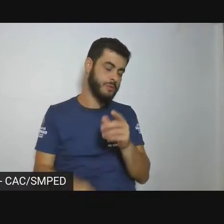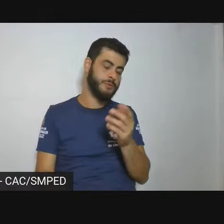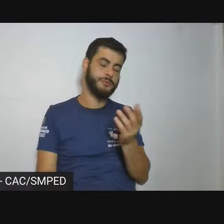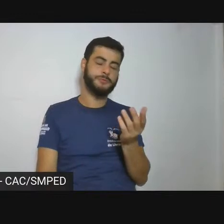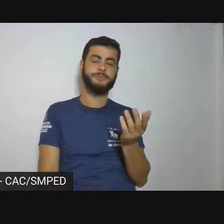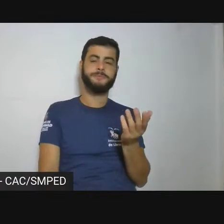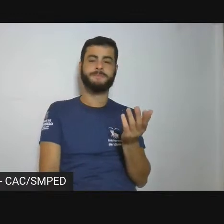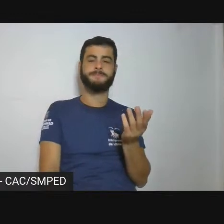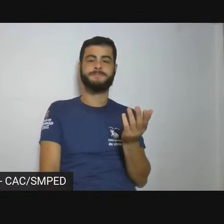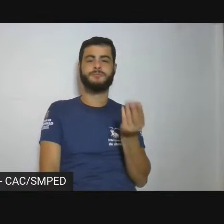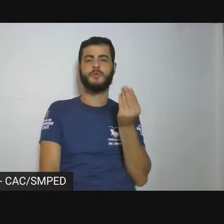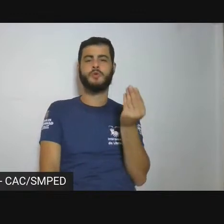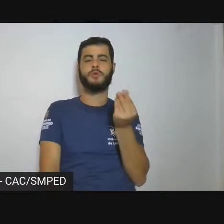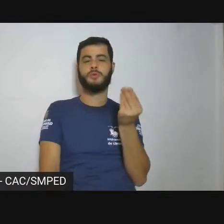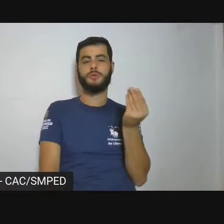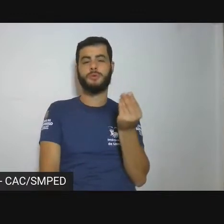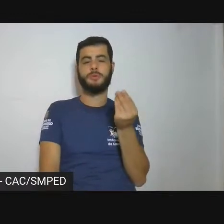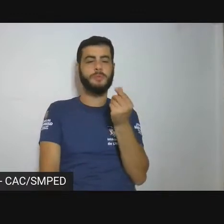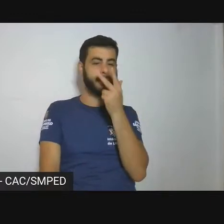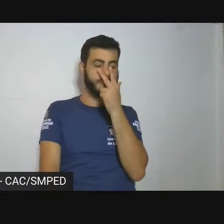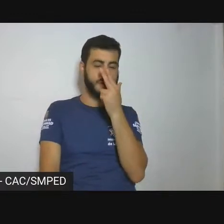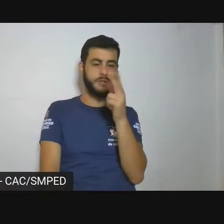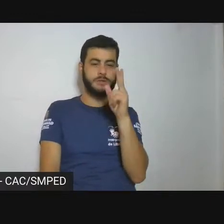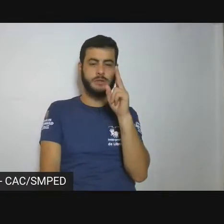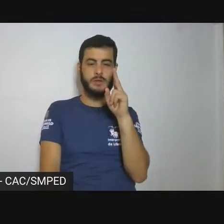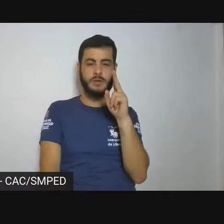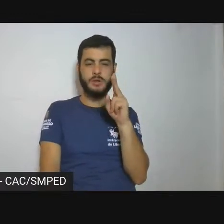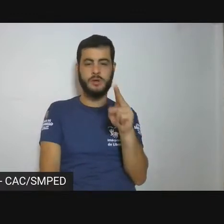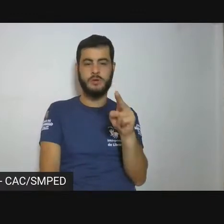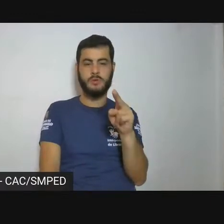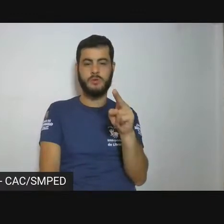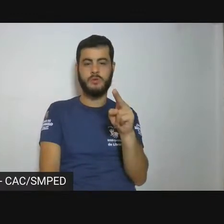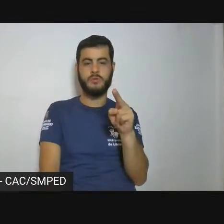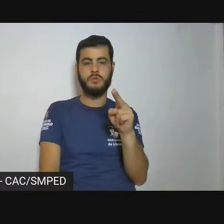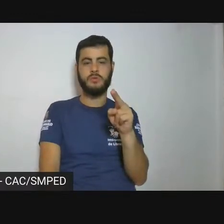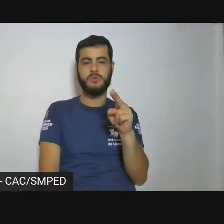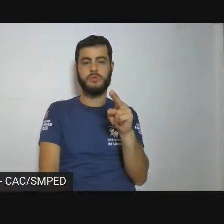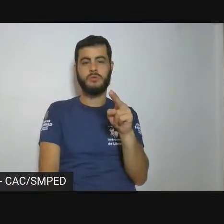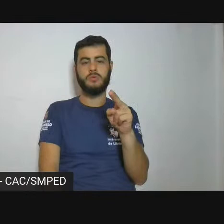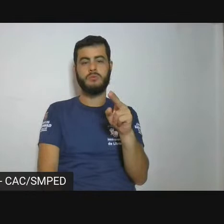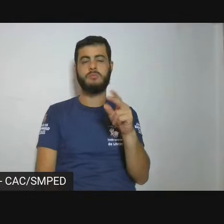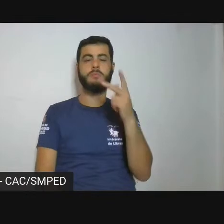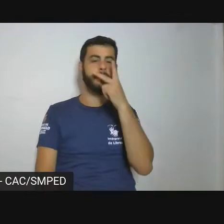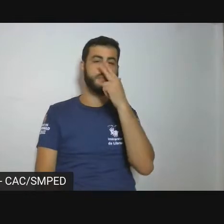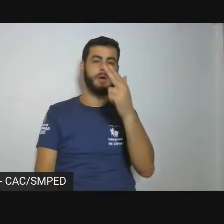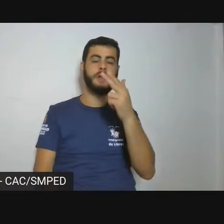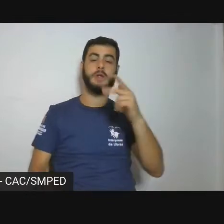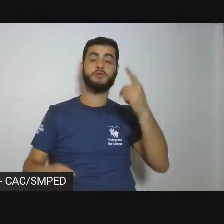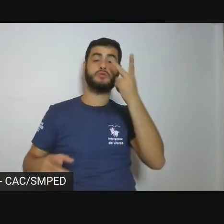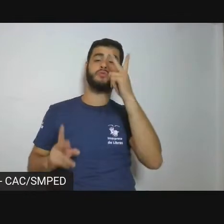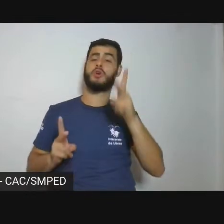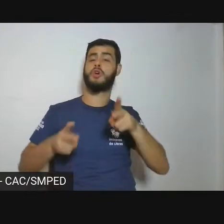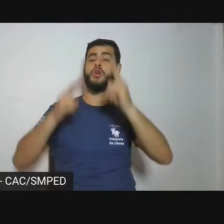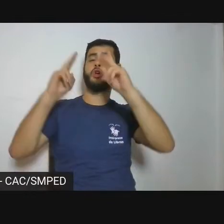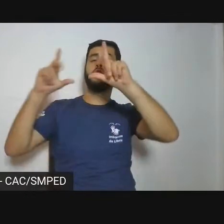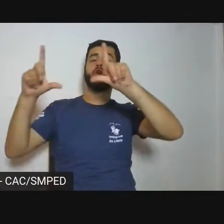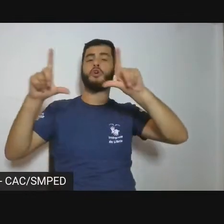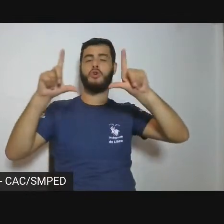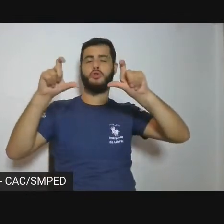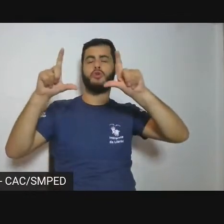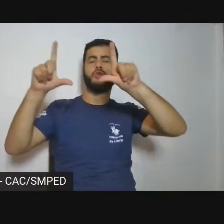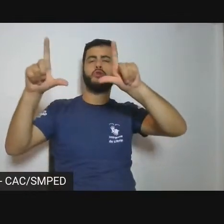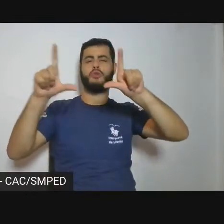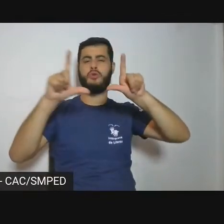como se fosse um nascedor da imagem, como se fosse um grau zero da paisagem, diríamos melhor,